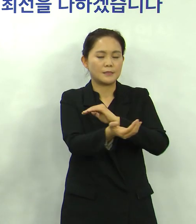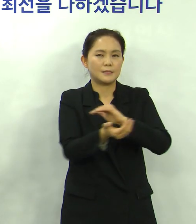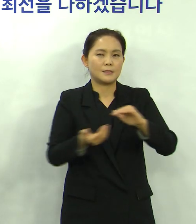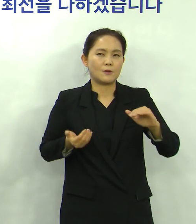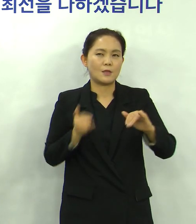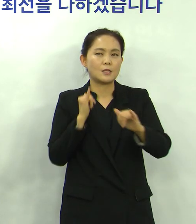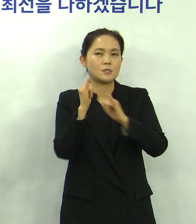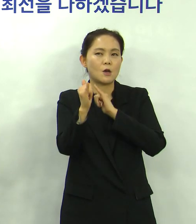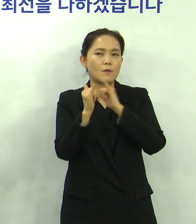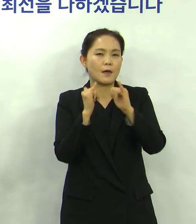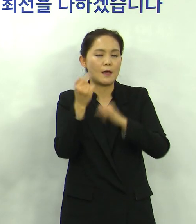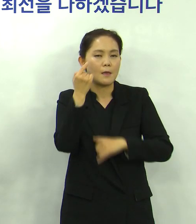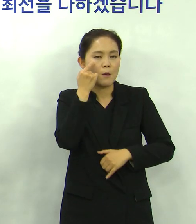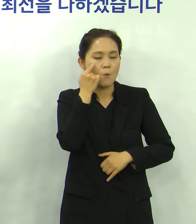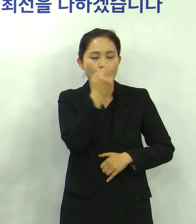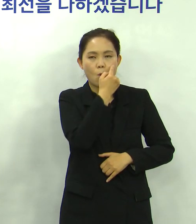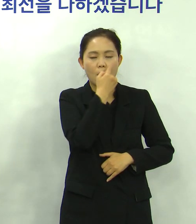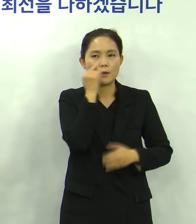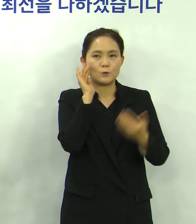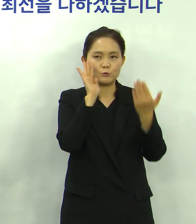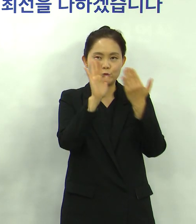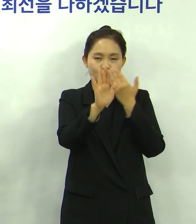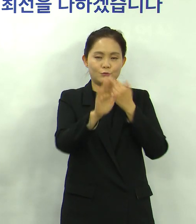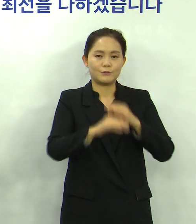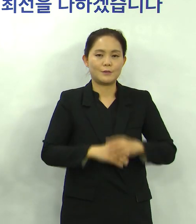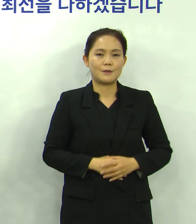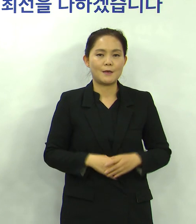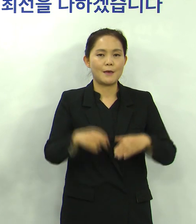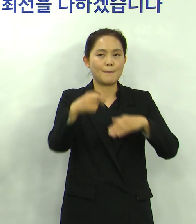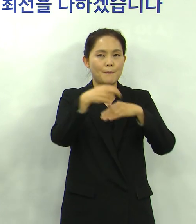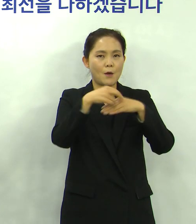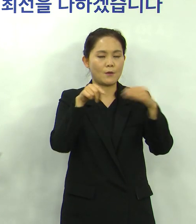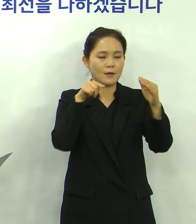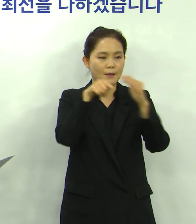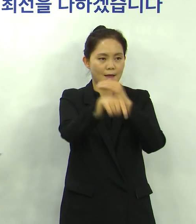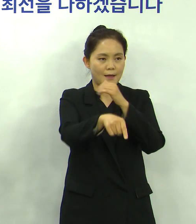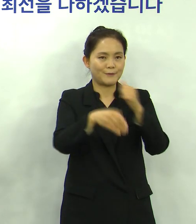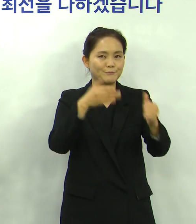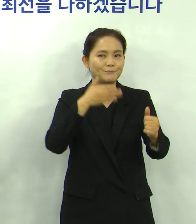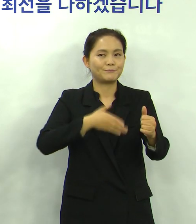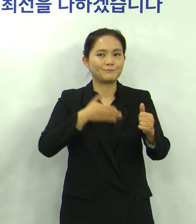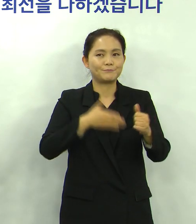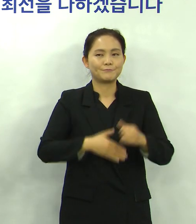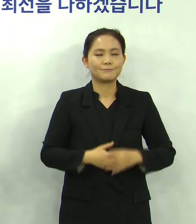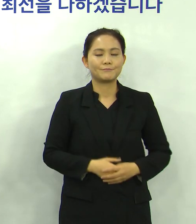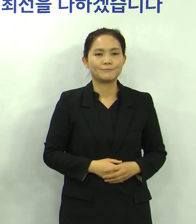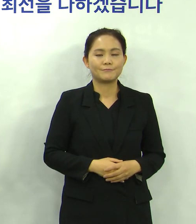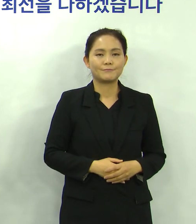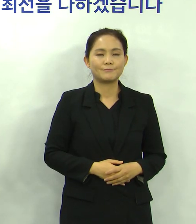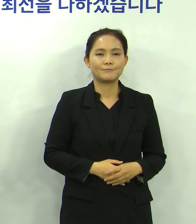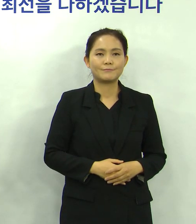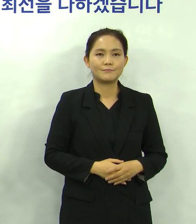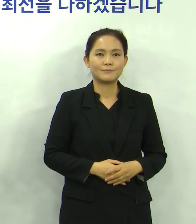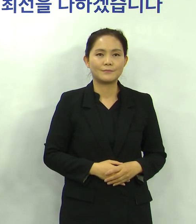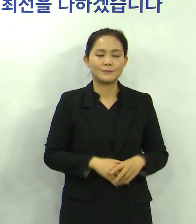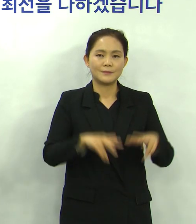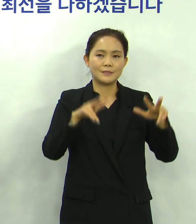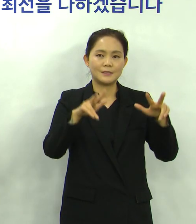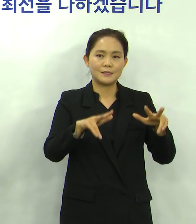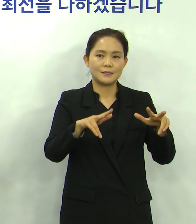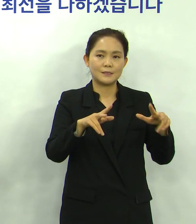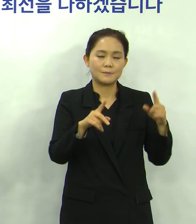전화를 하시고 확인한 후에 여러분들이 병원에 가시는 것이 바람직하겠습니다 현재는 진로가